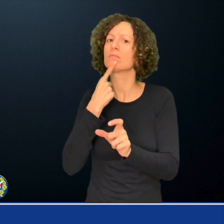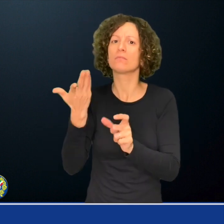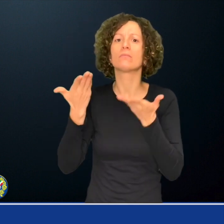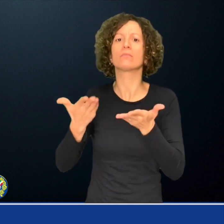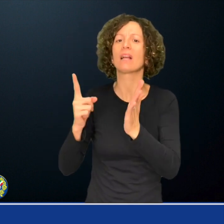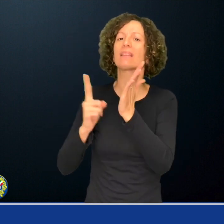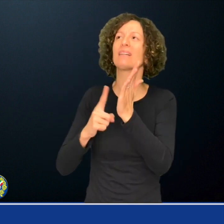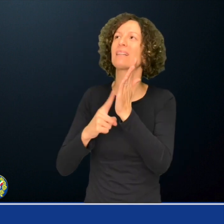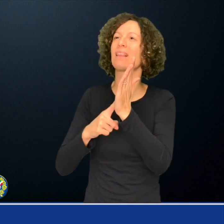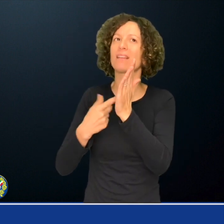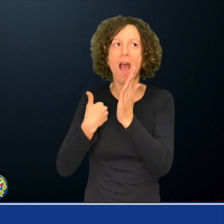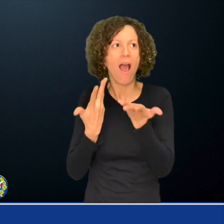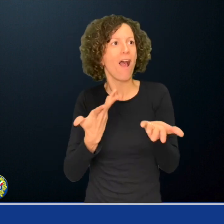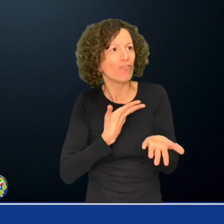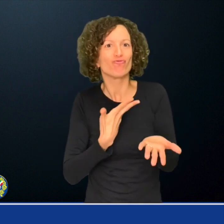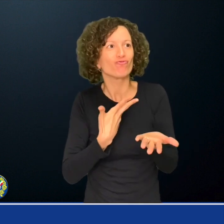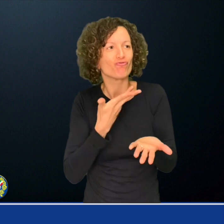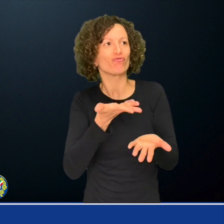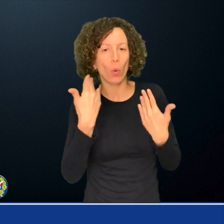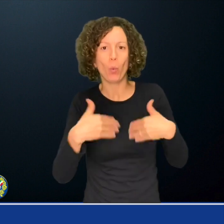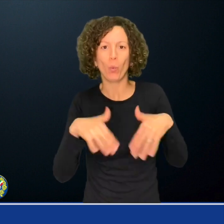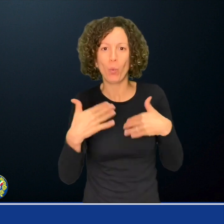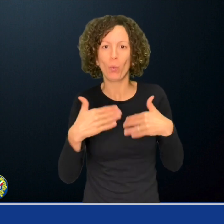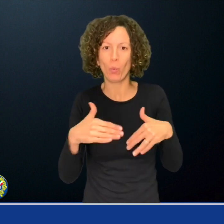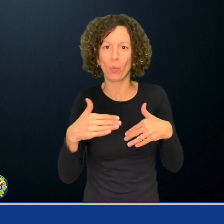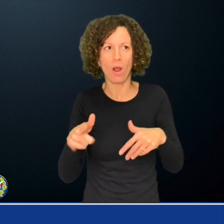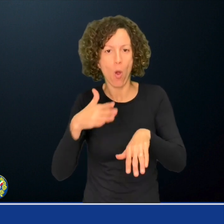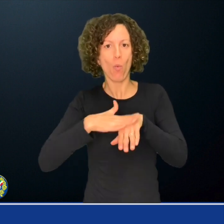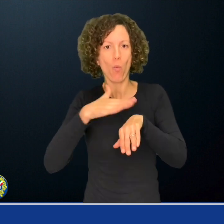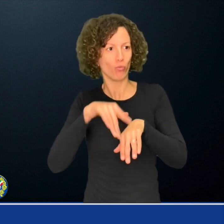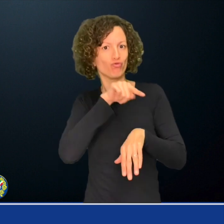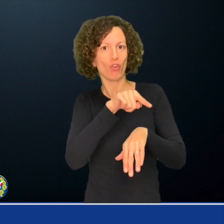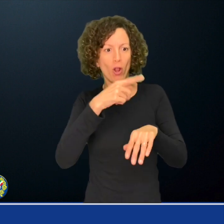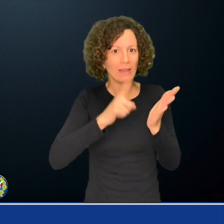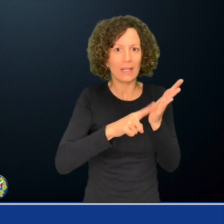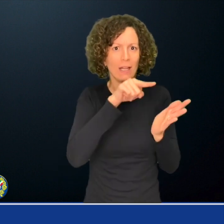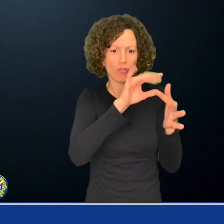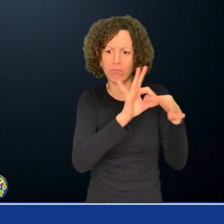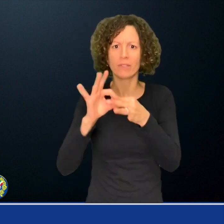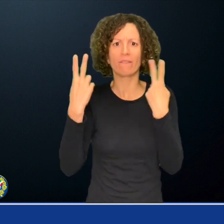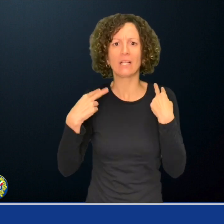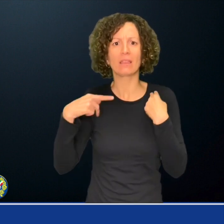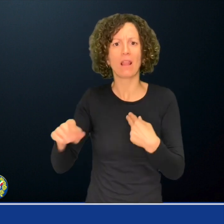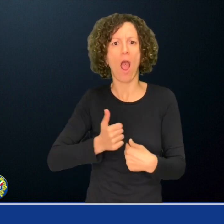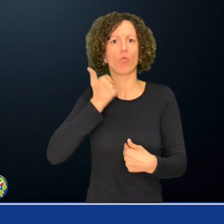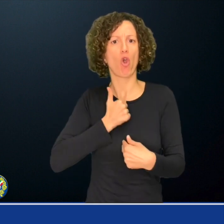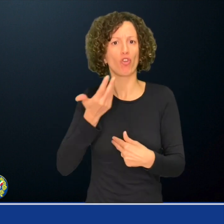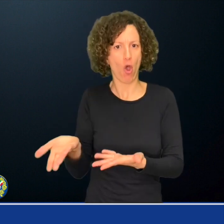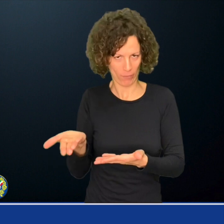autonoma, completa ed efficace, ad esempio con il proprio medico, le forze dell'ordine, un familiare, un collega